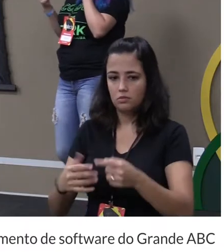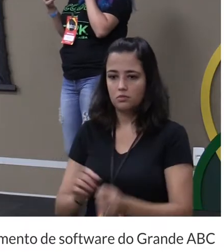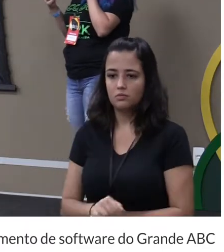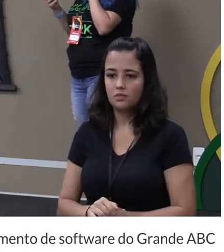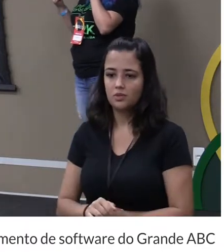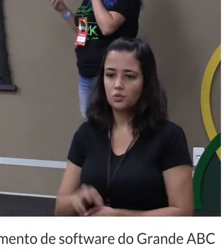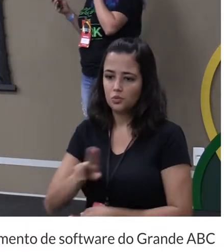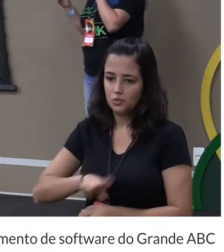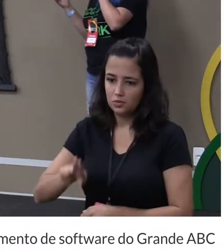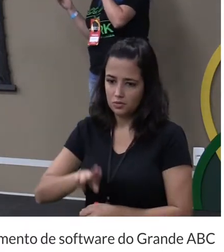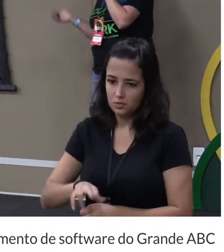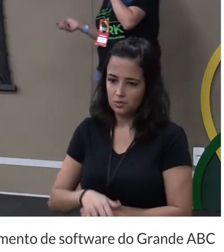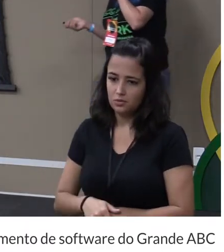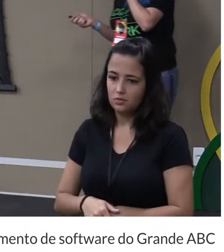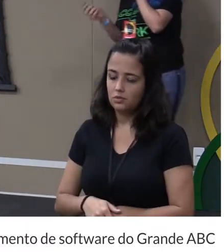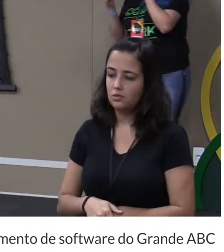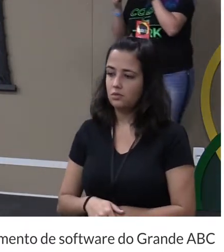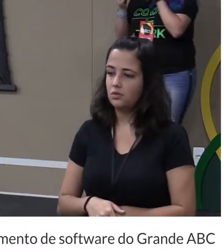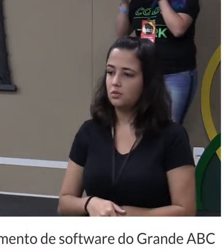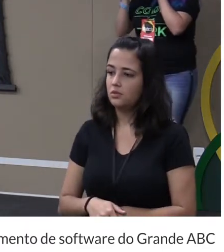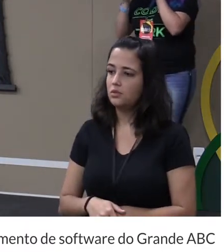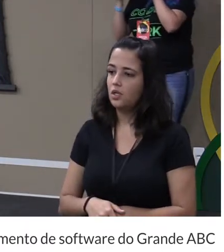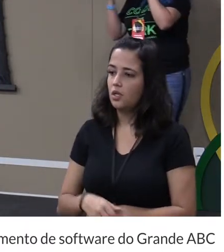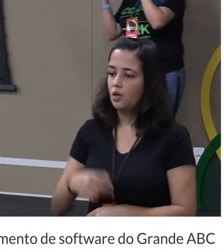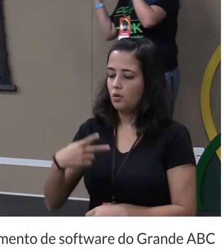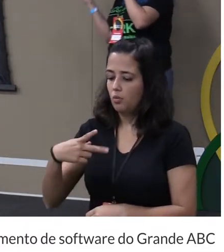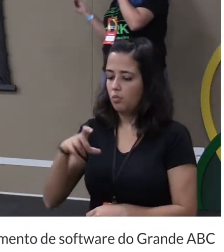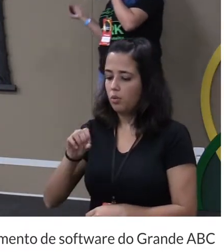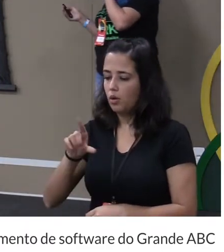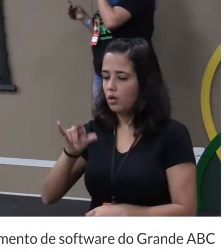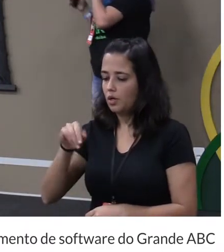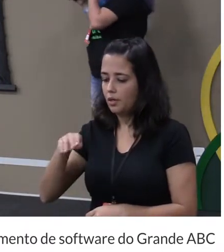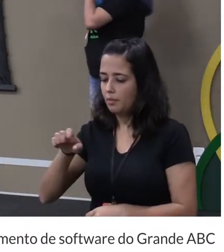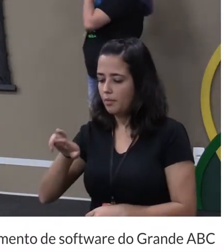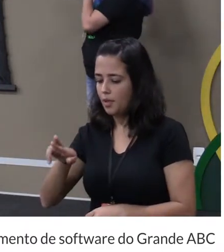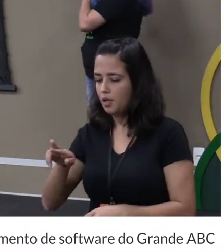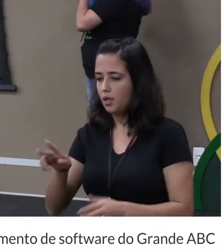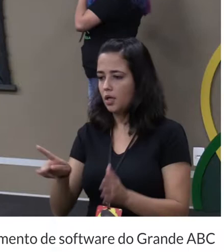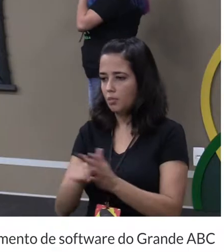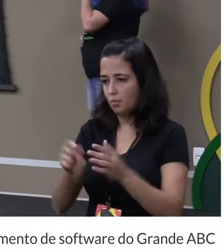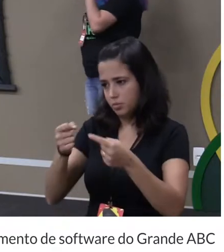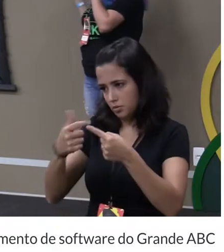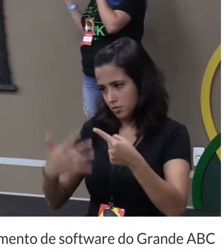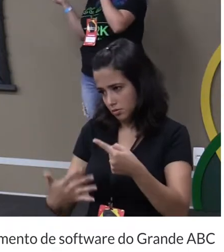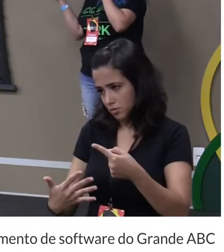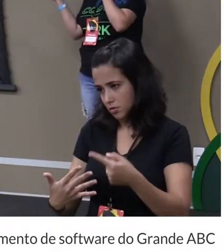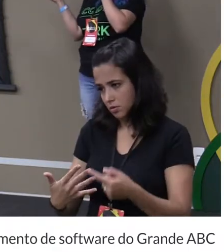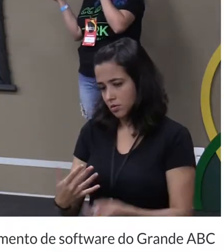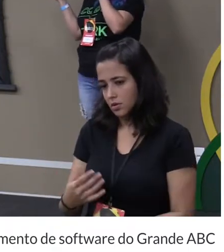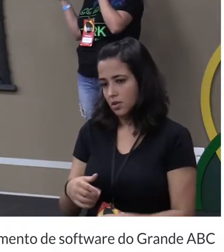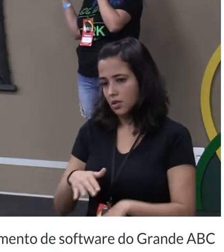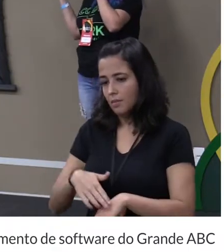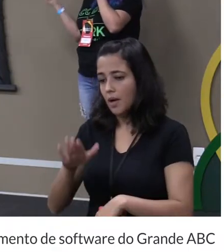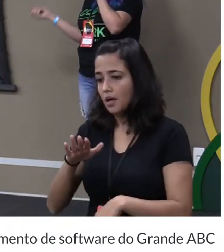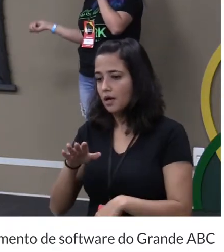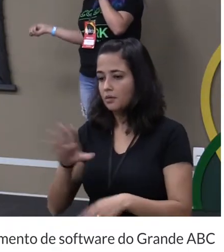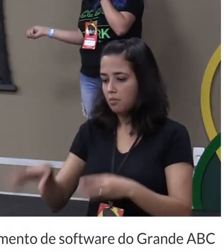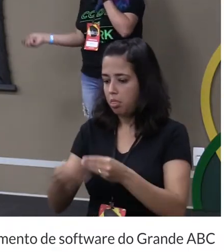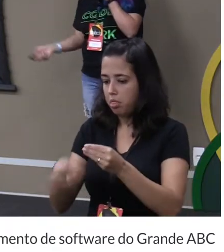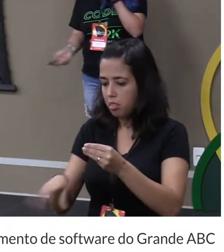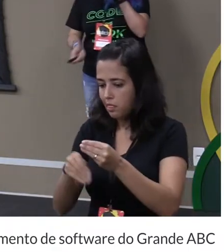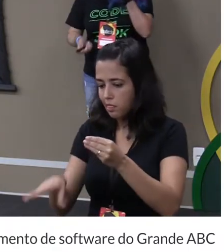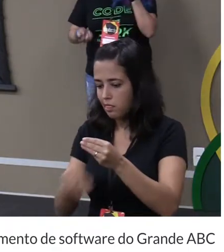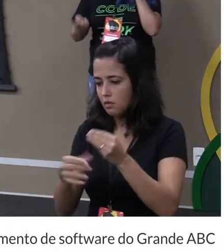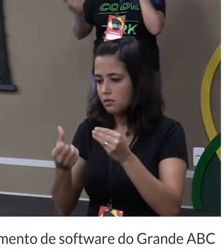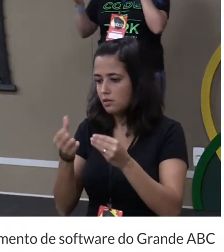é uma coisa desenvolvida pelo Google o Polymer ele foi desenvolvido pelo Google então eles usam eles tem mais de 6 mil componentes internos